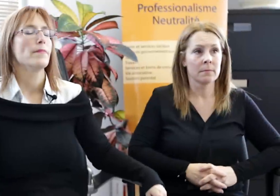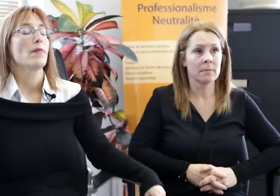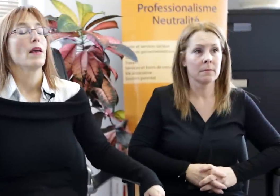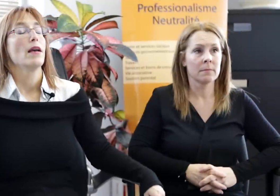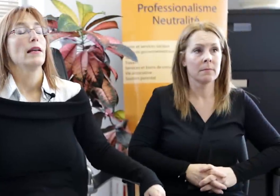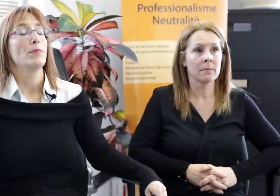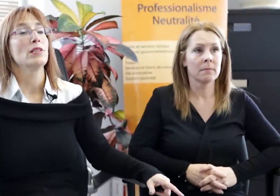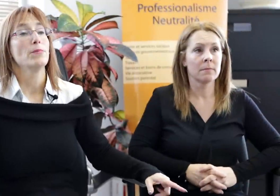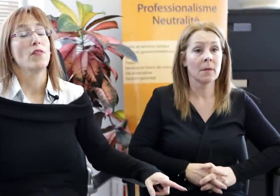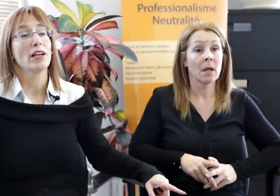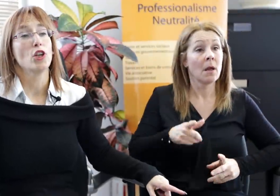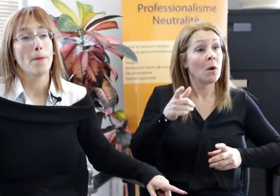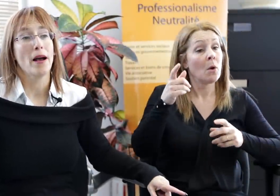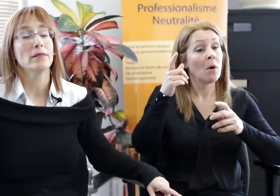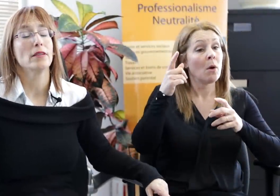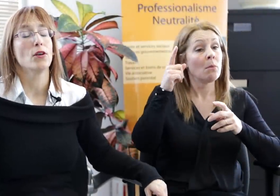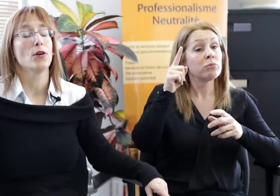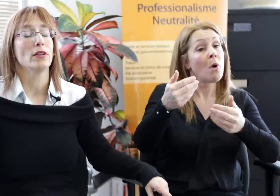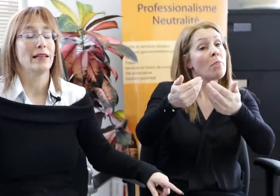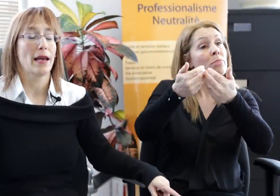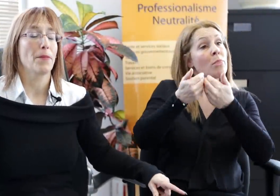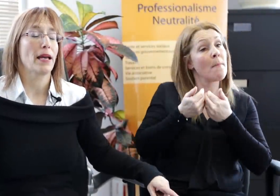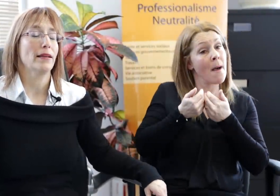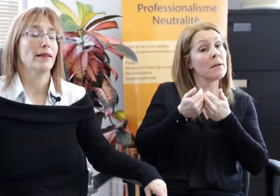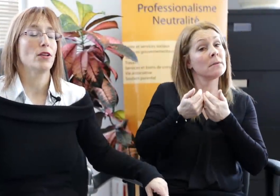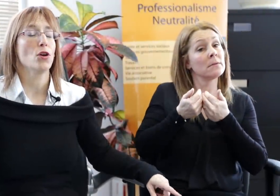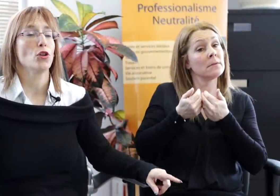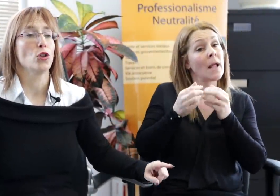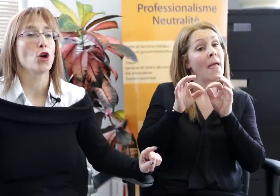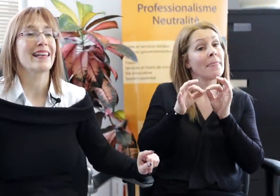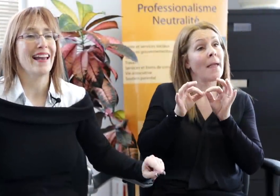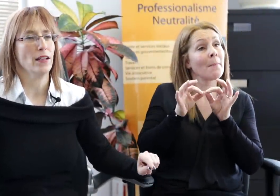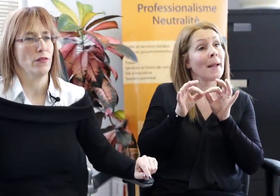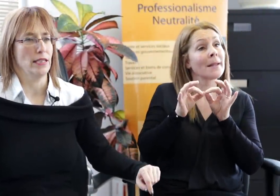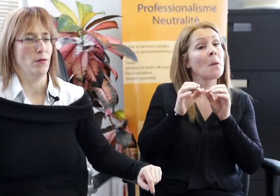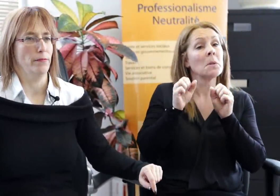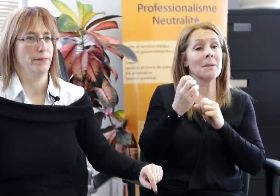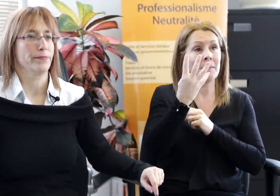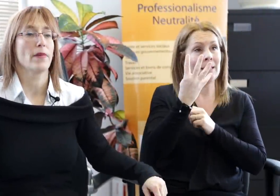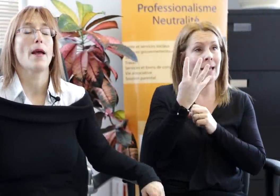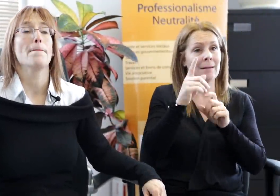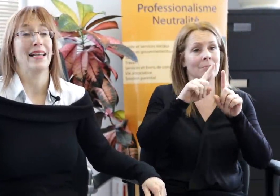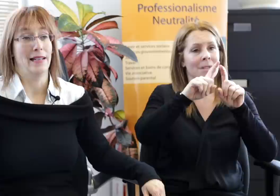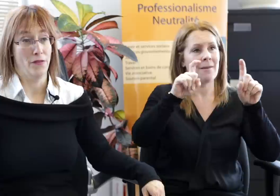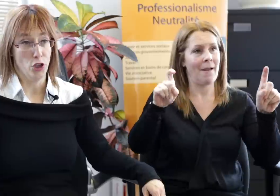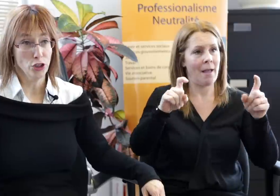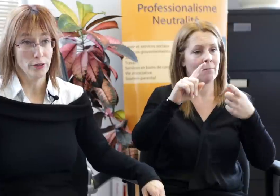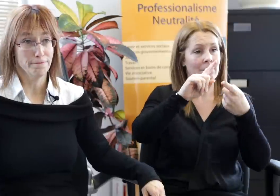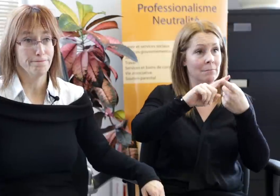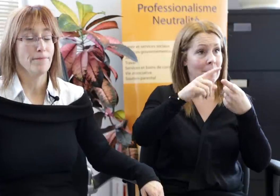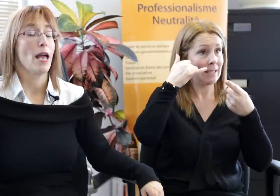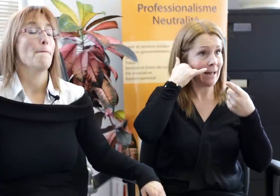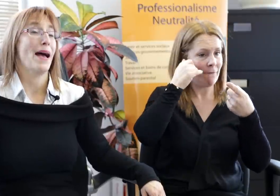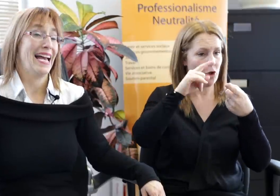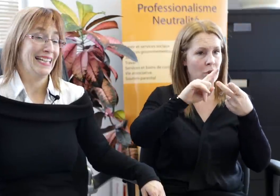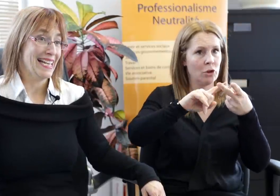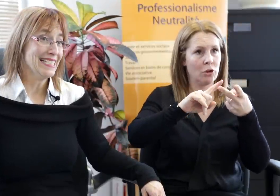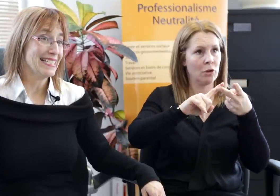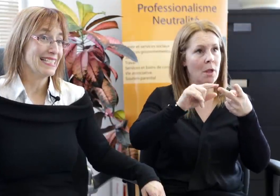Il est possible de faire une demande d'interprète de quatre façons. Par téléphone, par ATS,